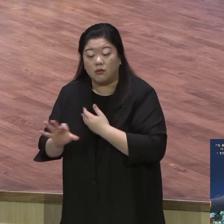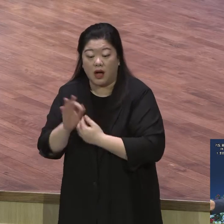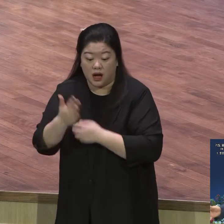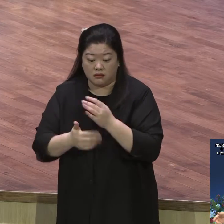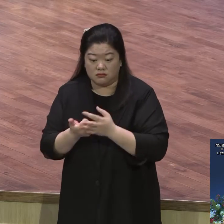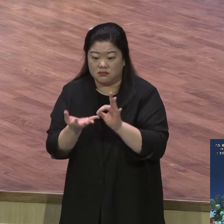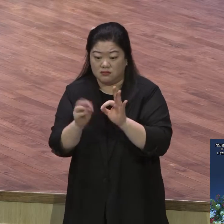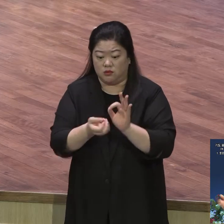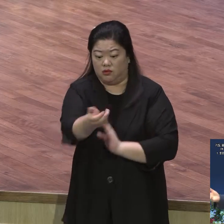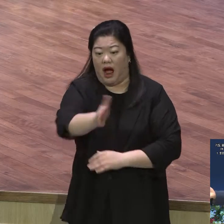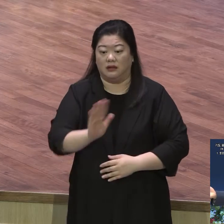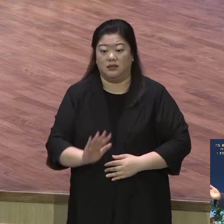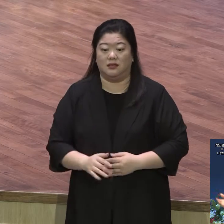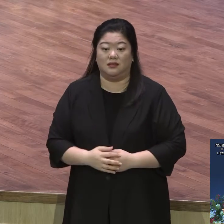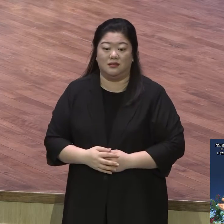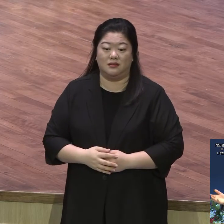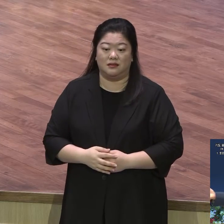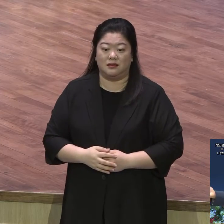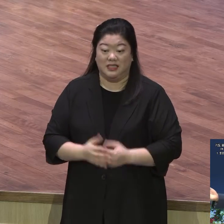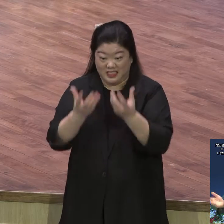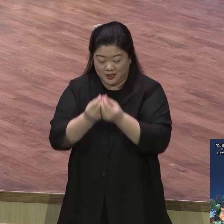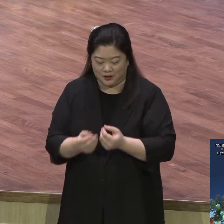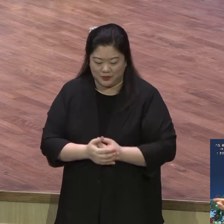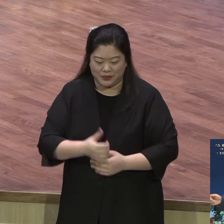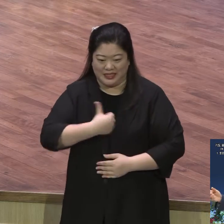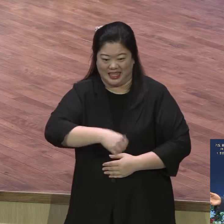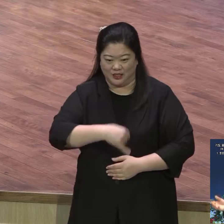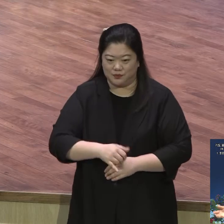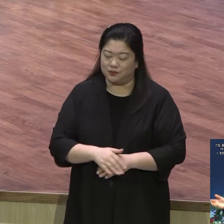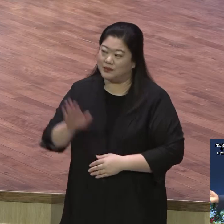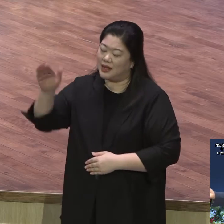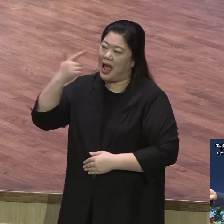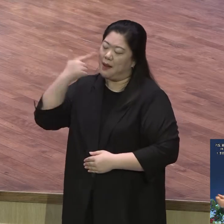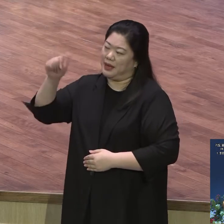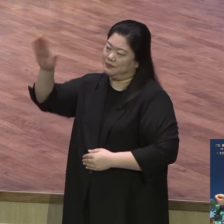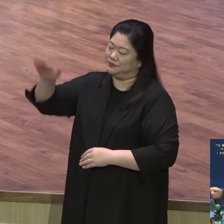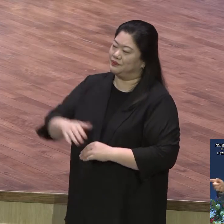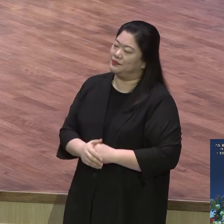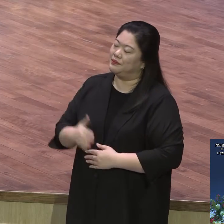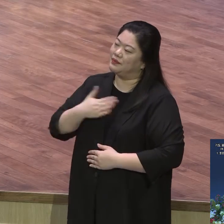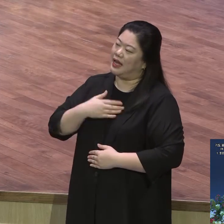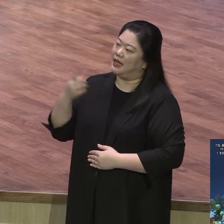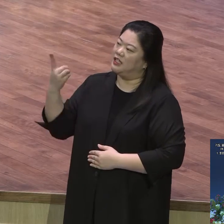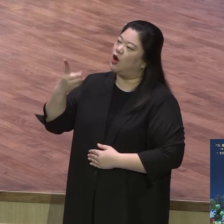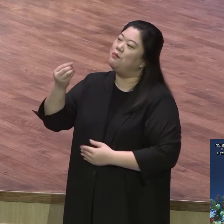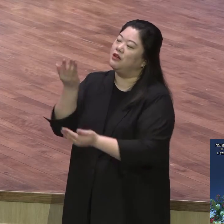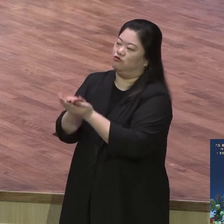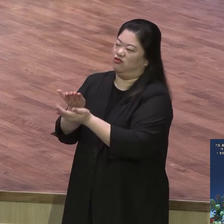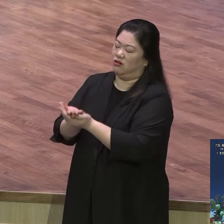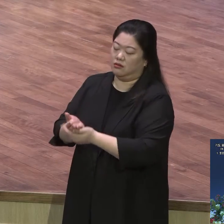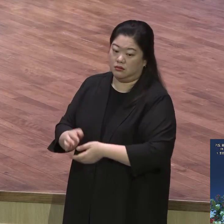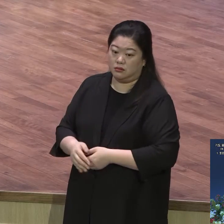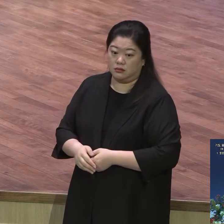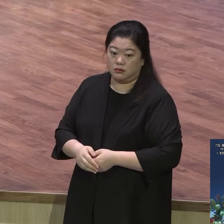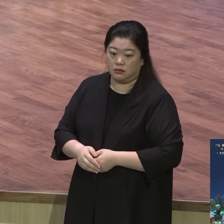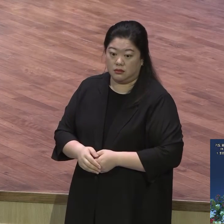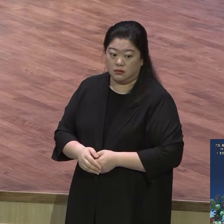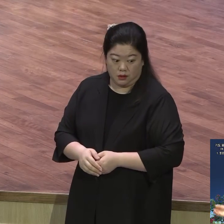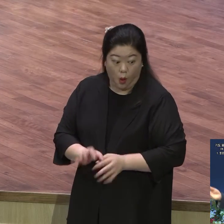다니냐 아빠 천만원 주세요 그 천만원 백만원 가지고 죽어요 누가 갖는지 알면 그 1억